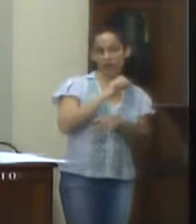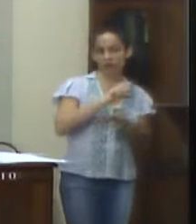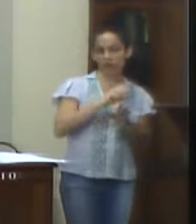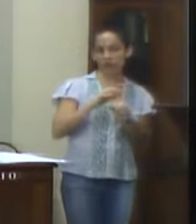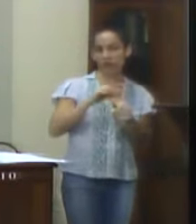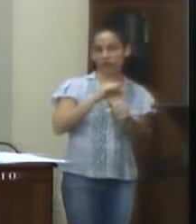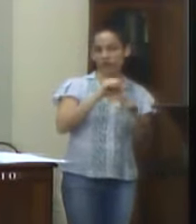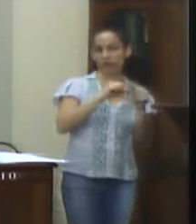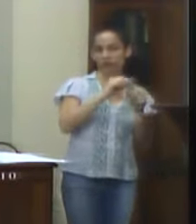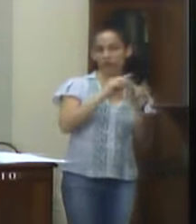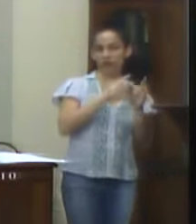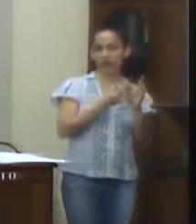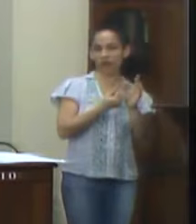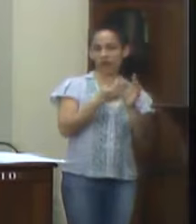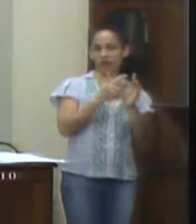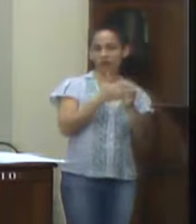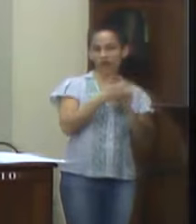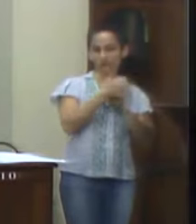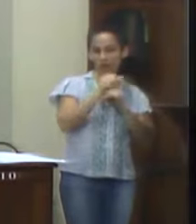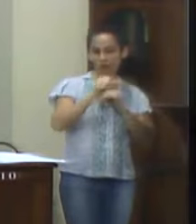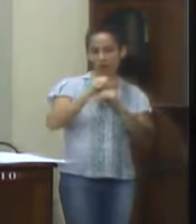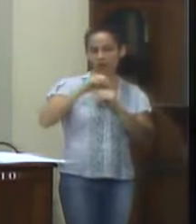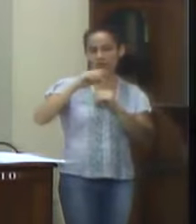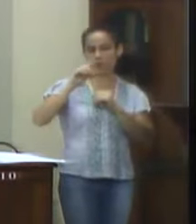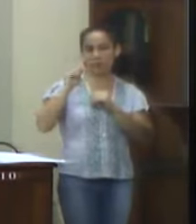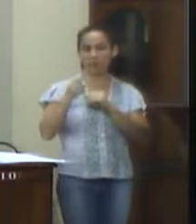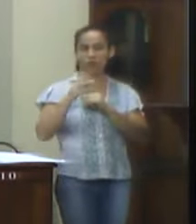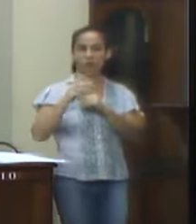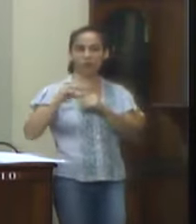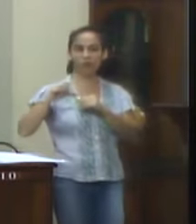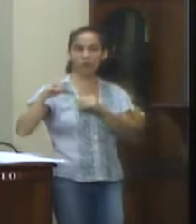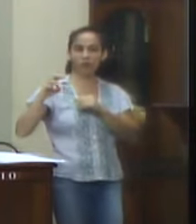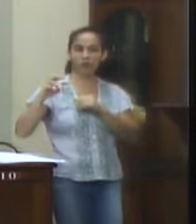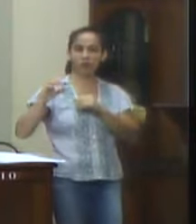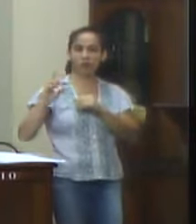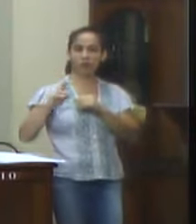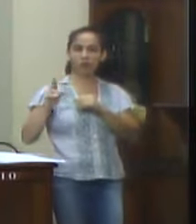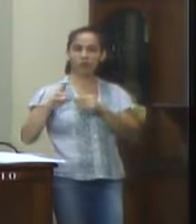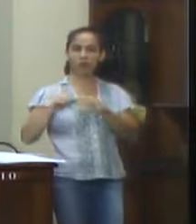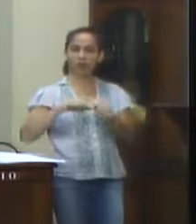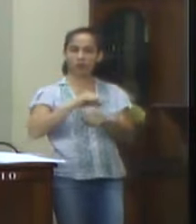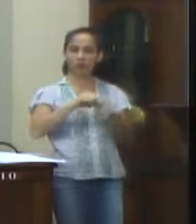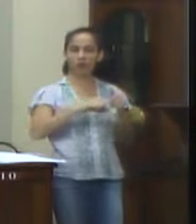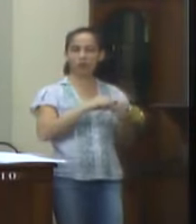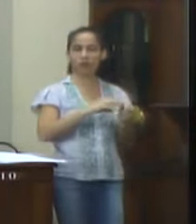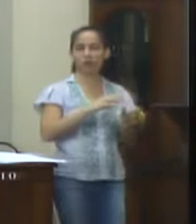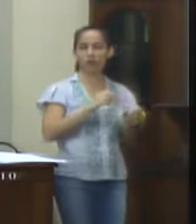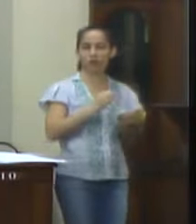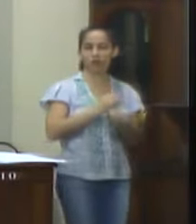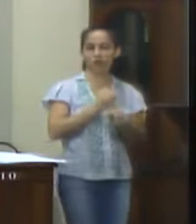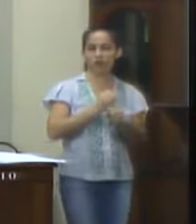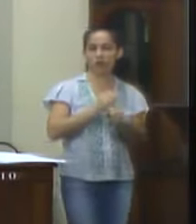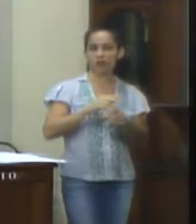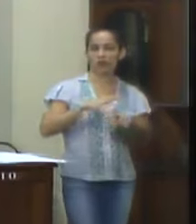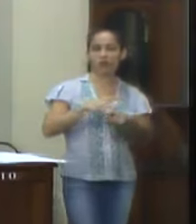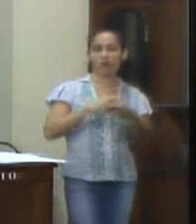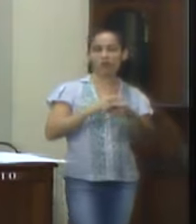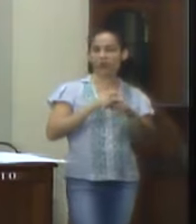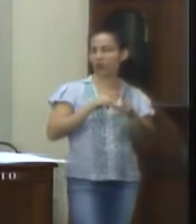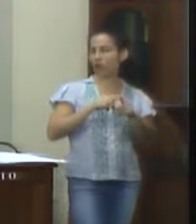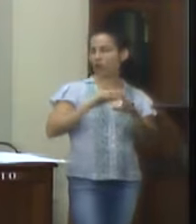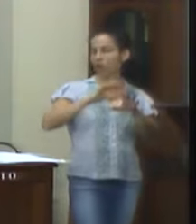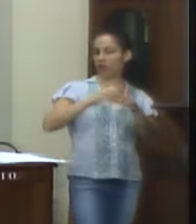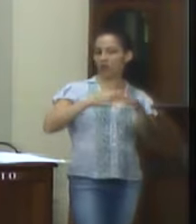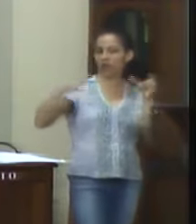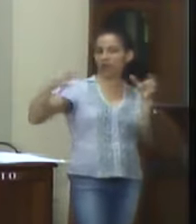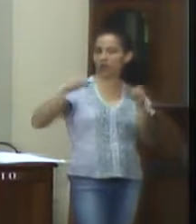cuja diferença de verba no valor de 19.995 reais, deverá ser transferida para a construção, reforma ou